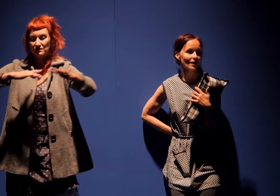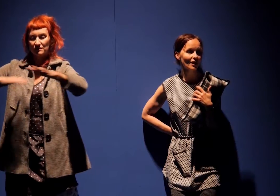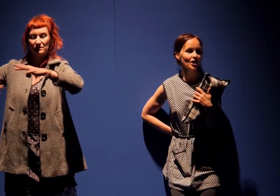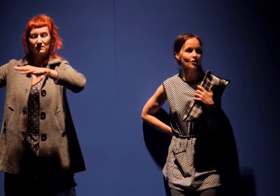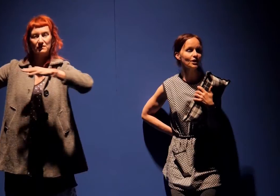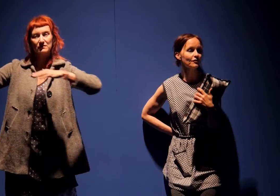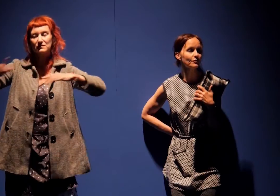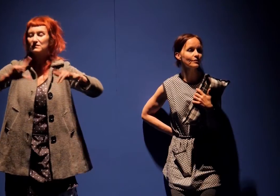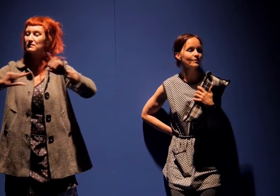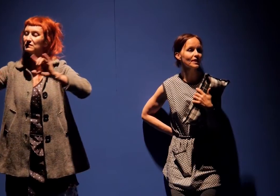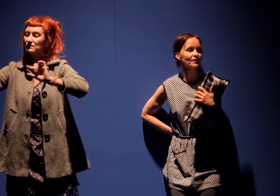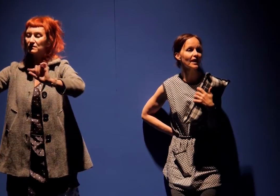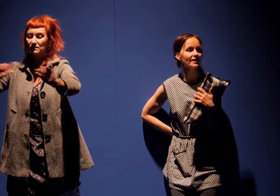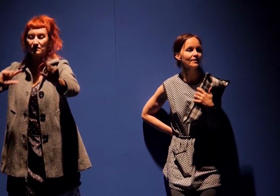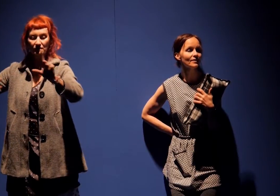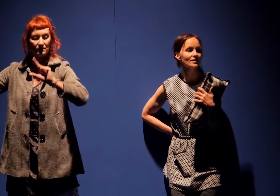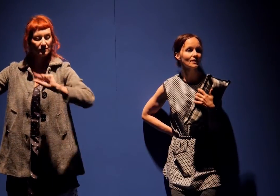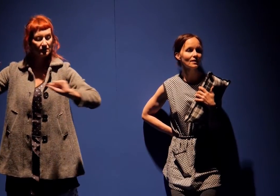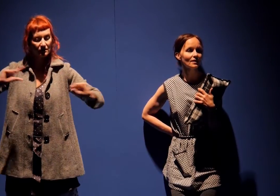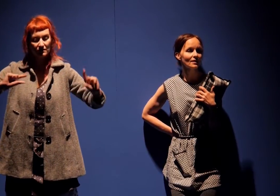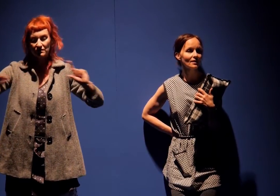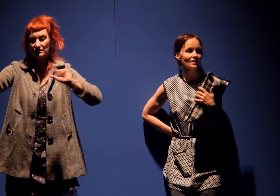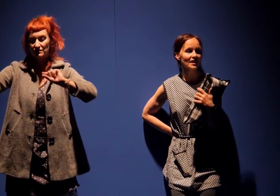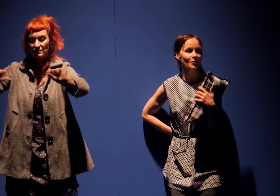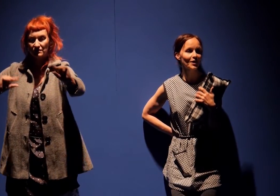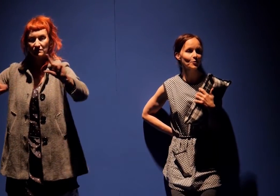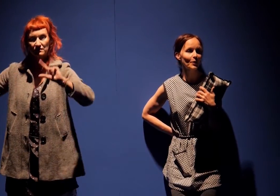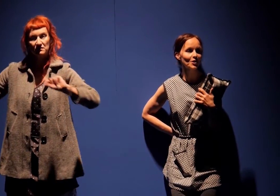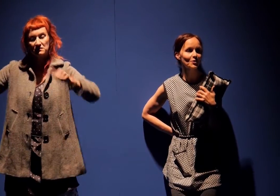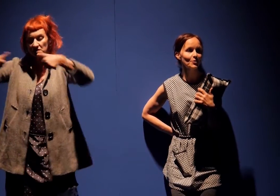Les gens qui vont, qui viennent, qui ne restent pas chez eux.